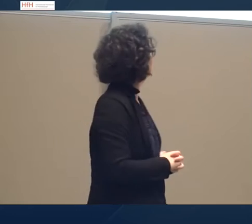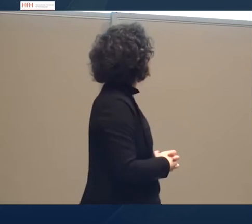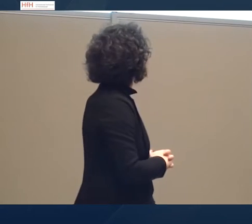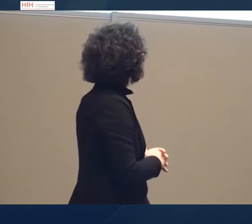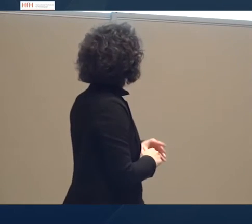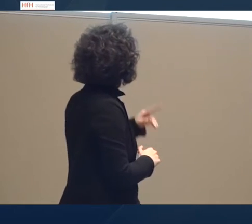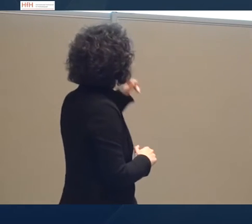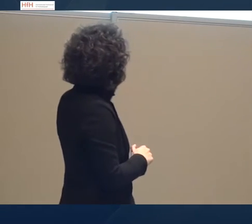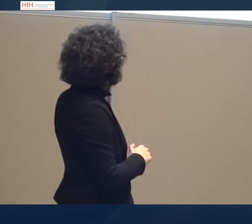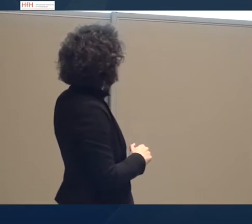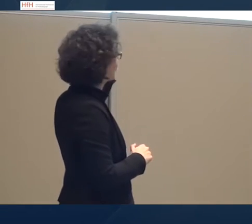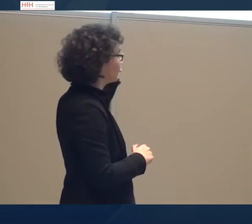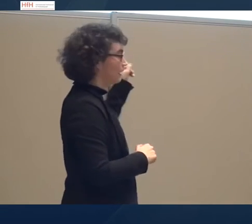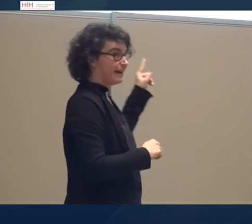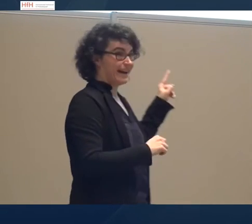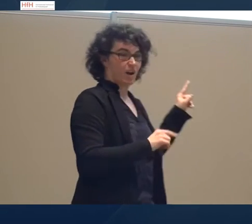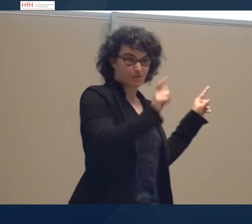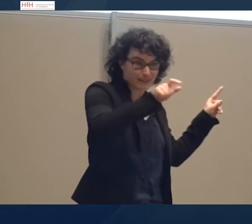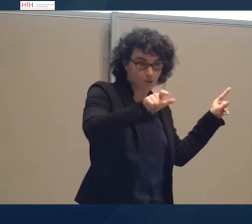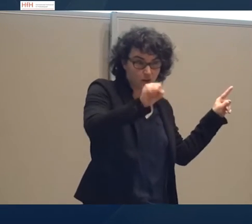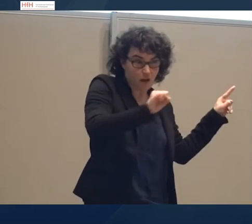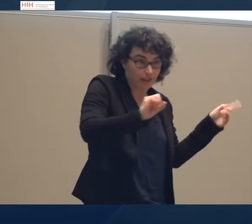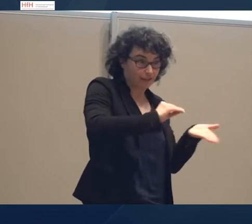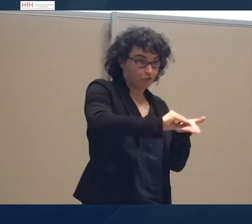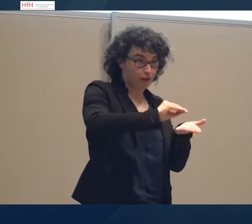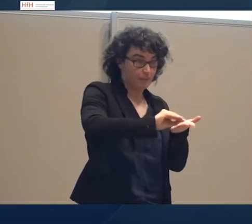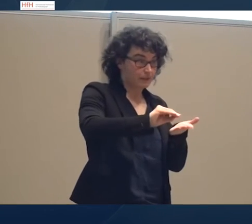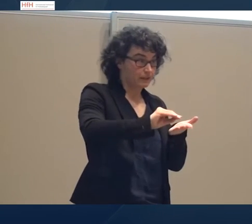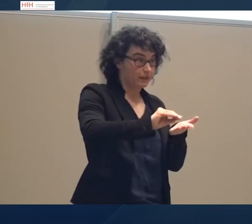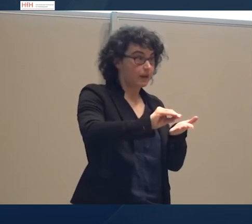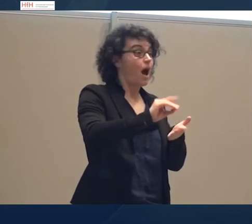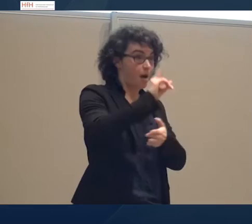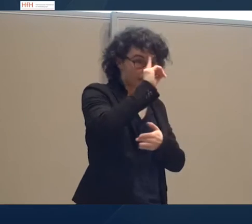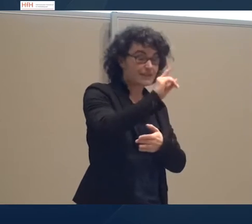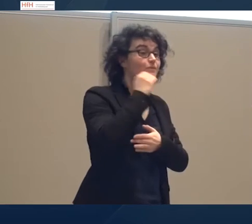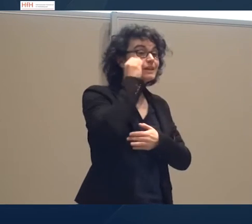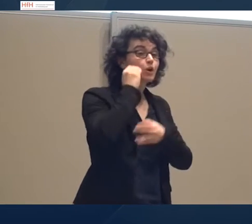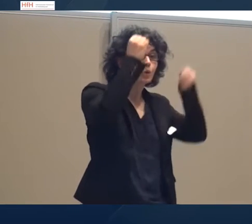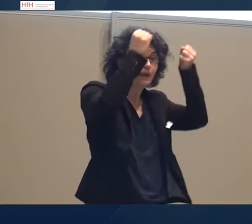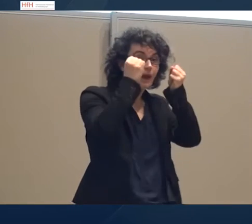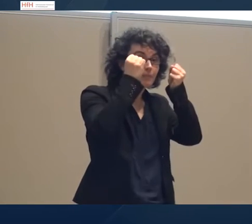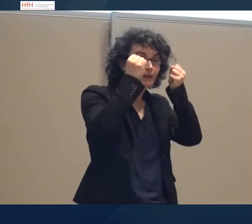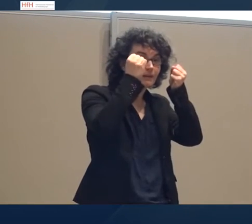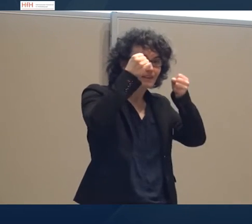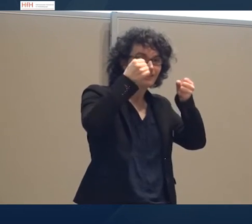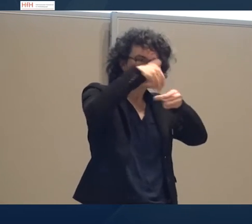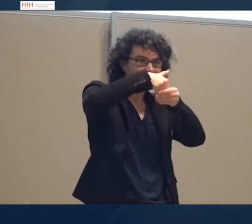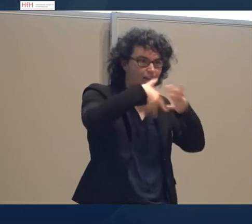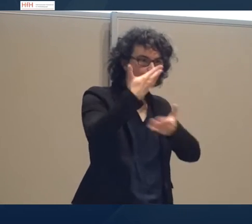Jeder, auch wenn er nicht schreiben könnte, aber so Käppchen-Geschichtchen kennt, wird sich daran